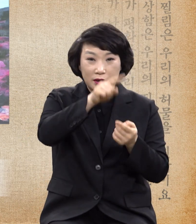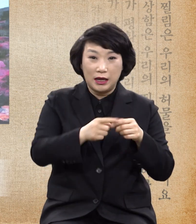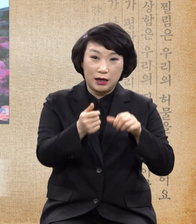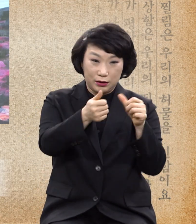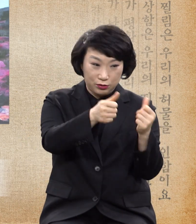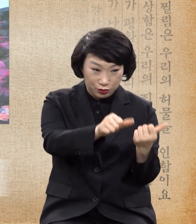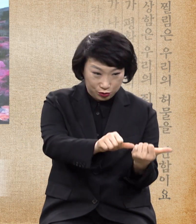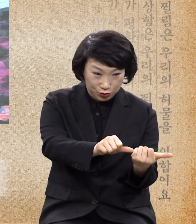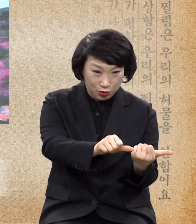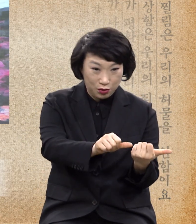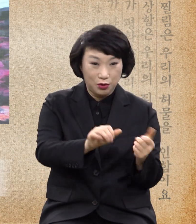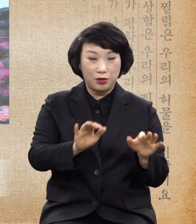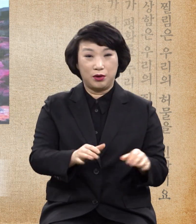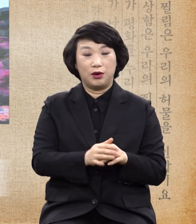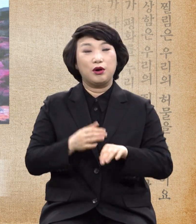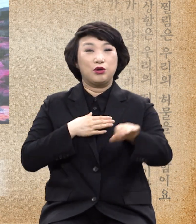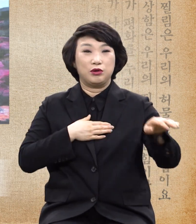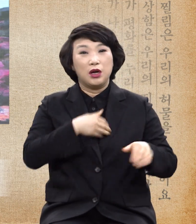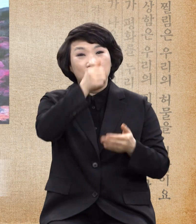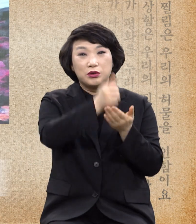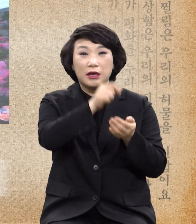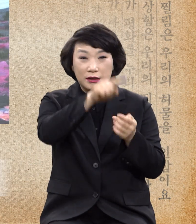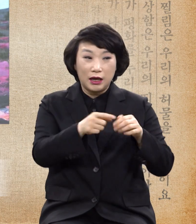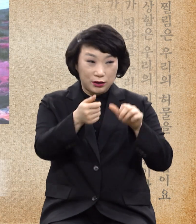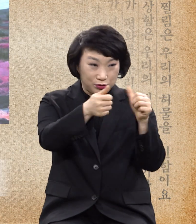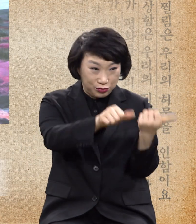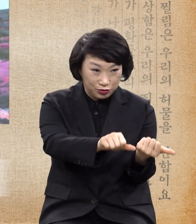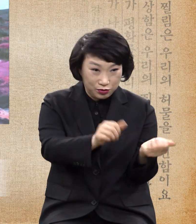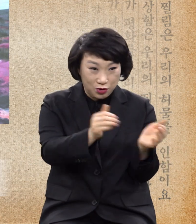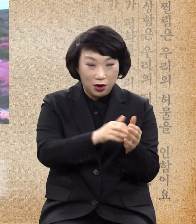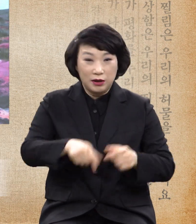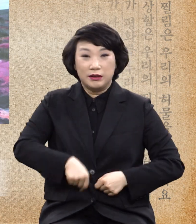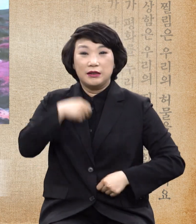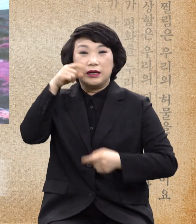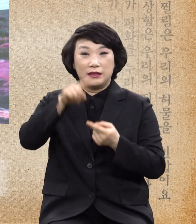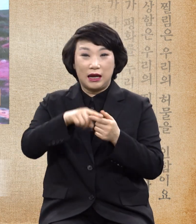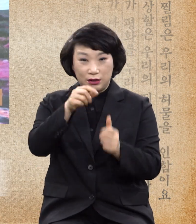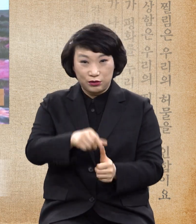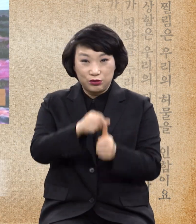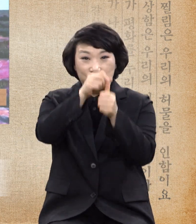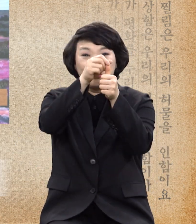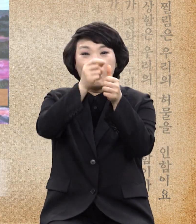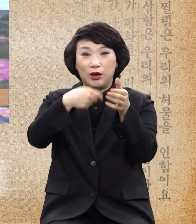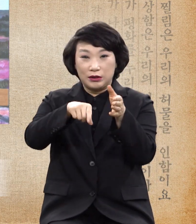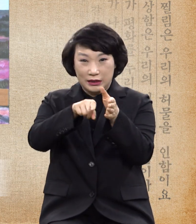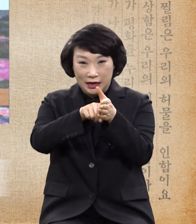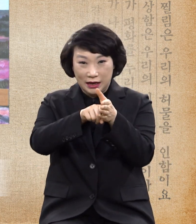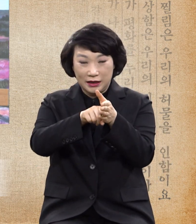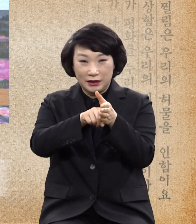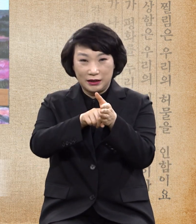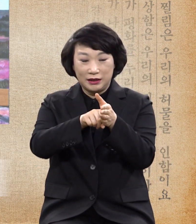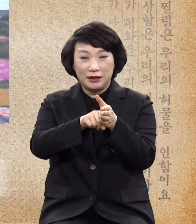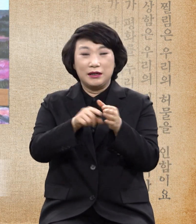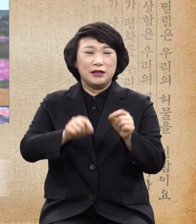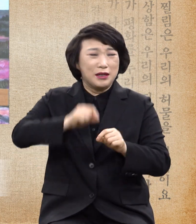우리로 죄에 대하여 죽어버리고 의에 대하여 살게 하려 하심이니라